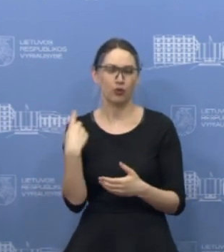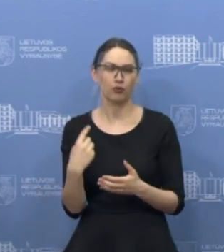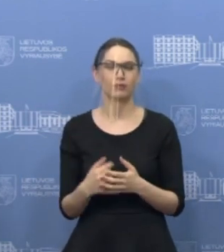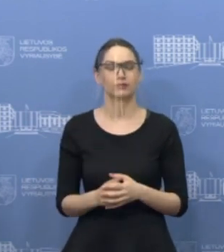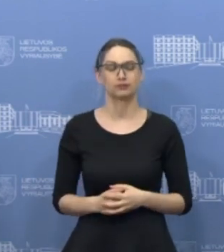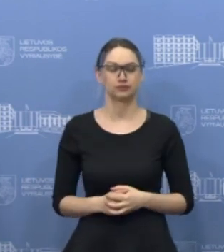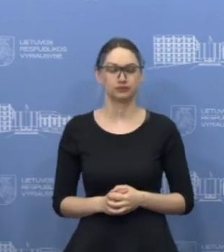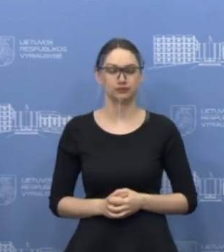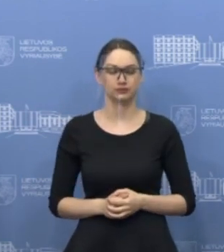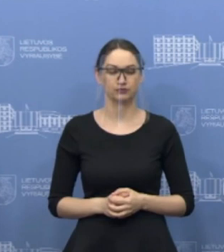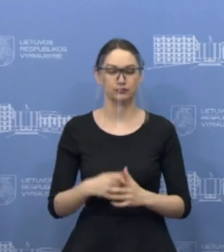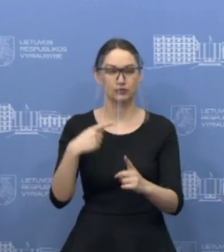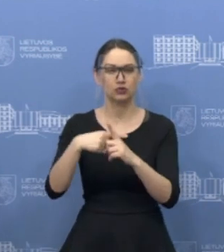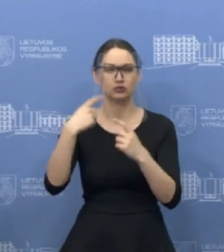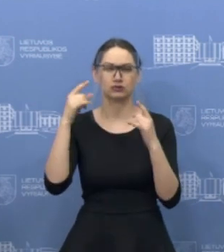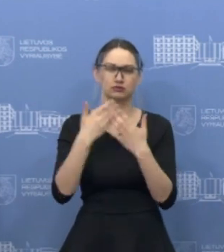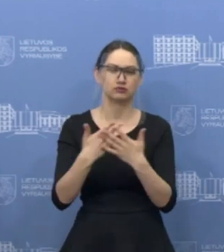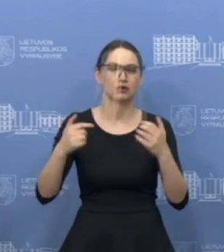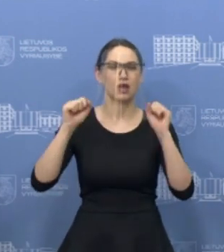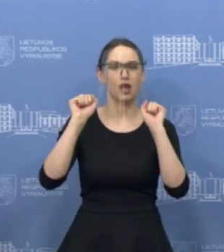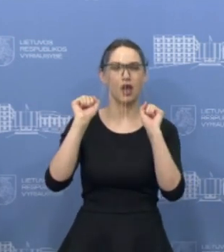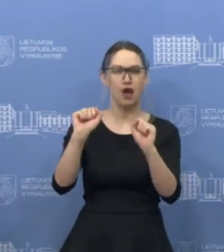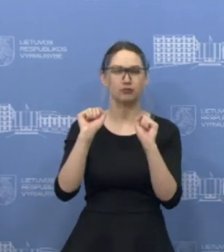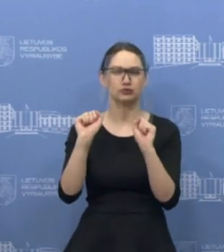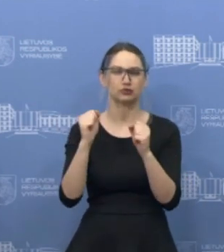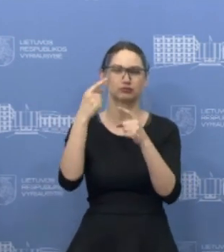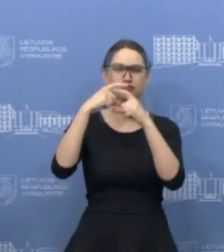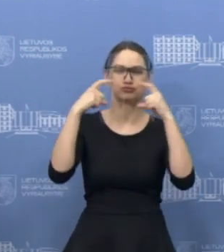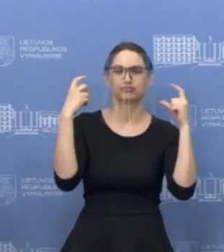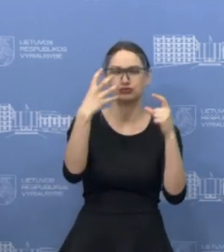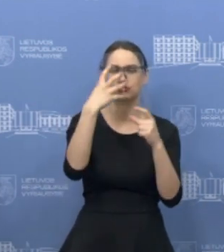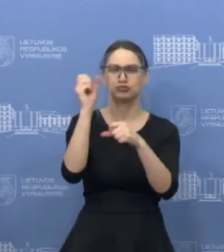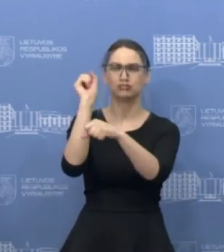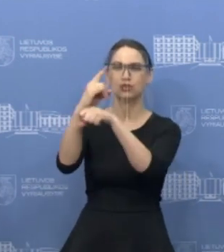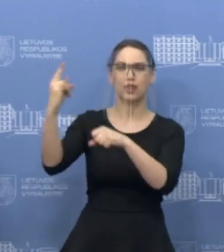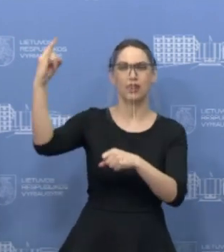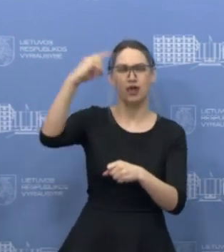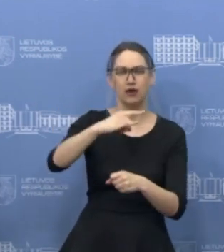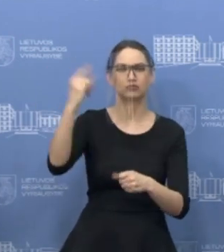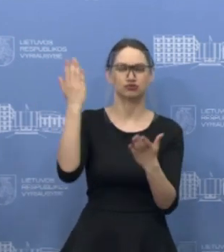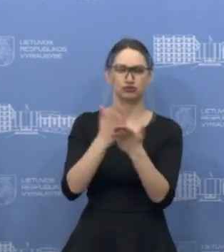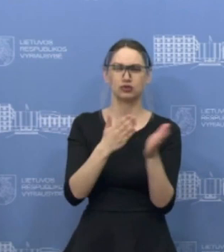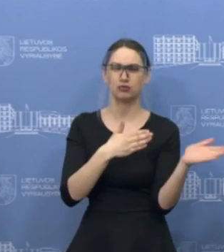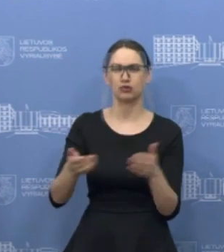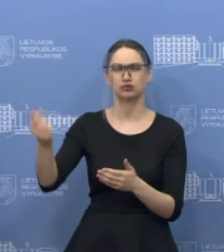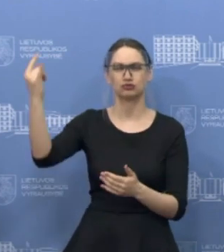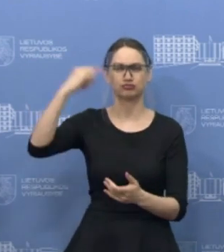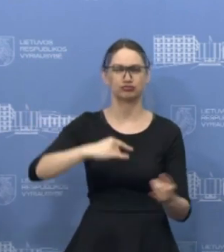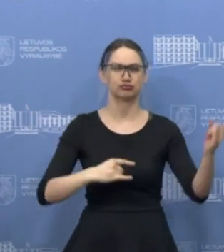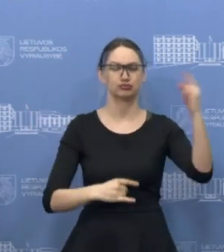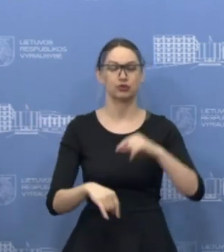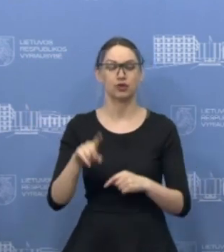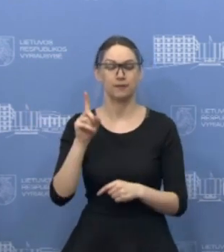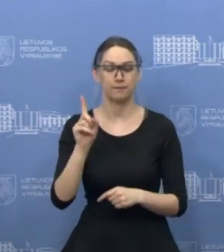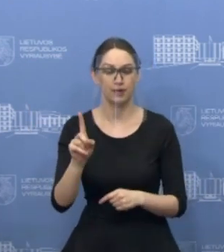pildome visą įmanomą apsaugos priemonių reagentų rezervą, lėktuvai skrenda ir skris sutiekimu, tačiau